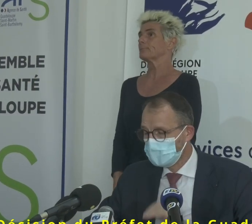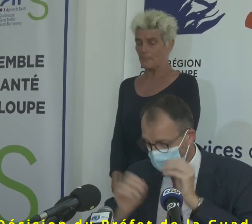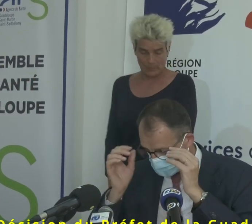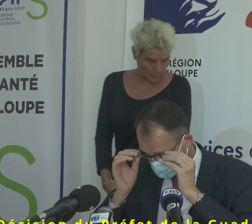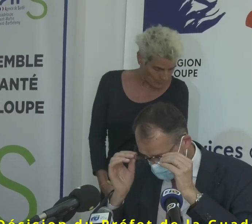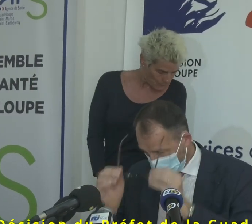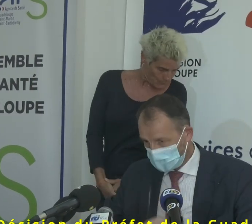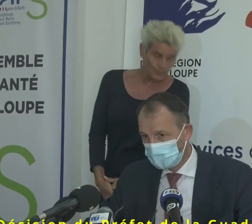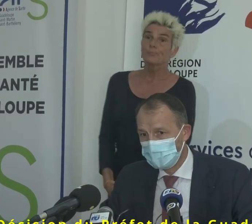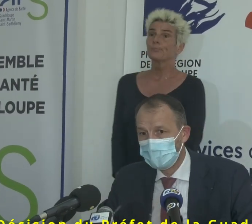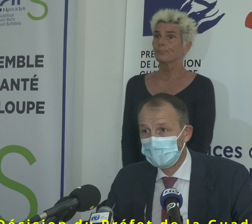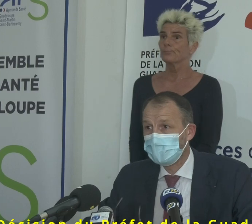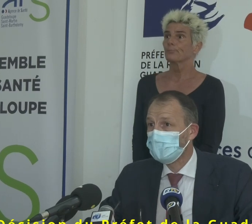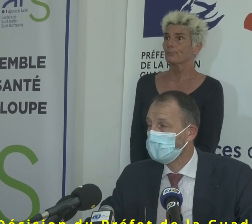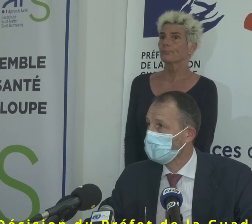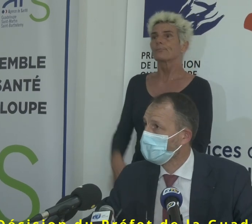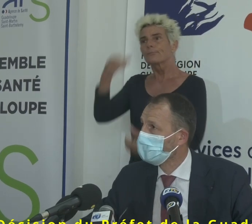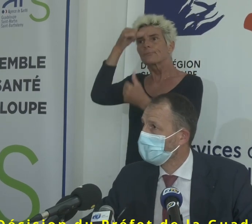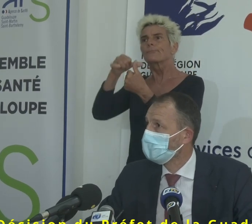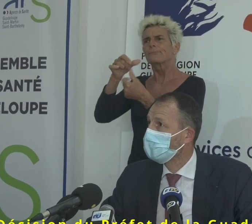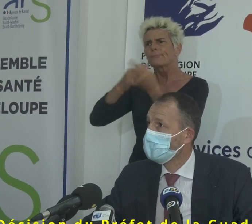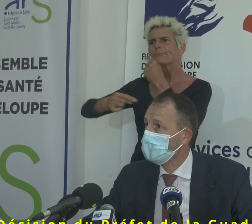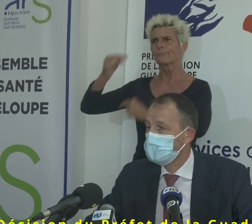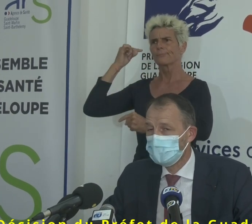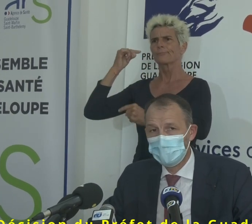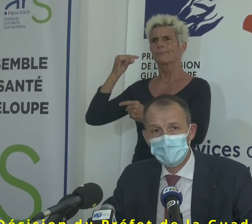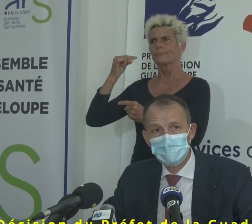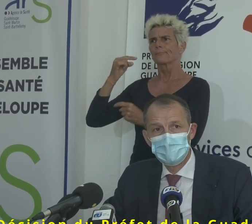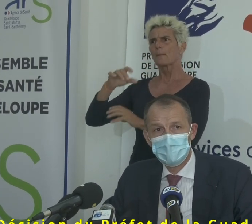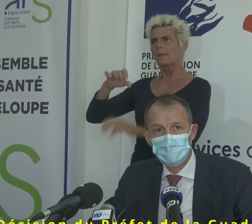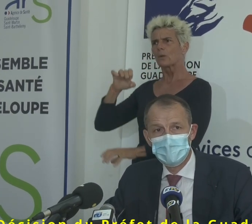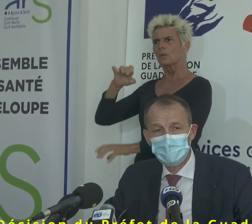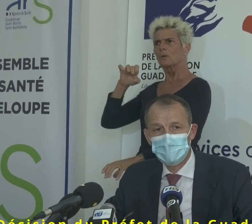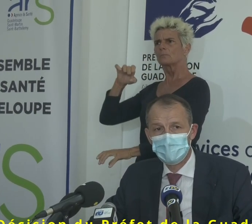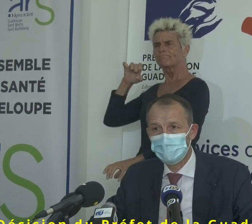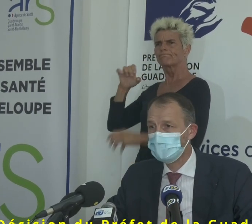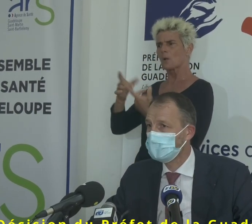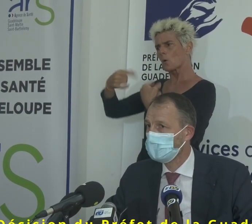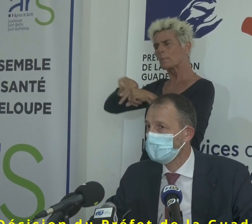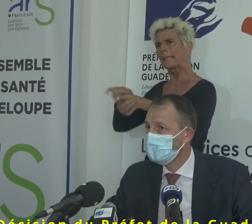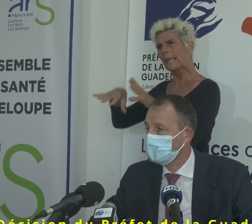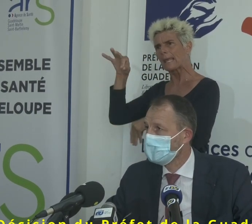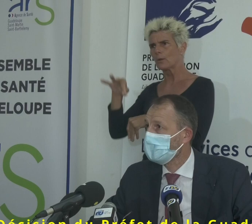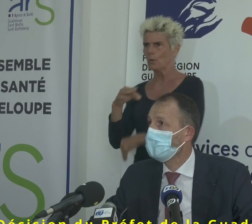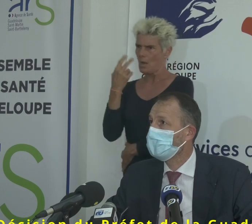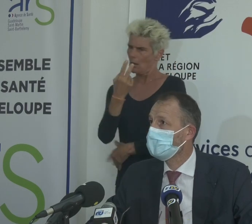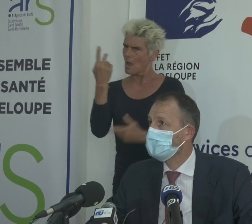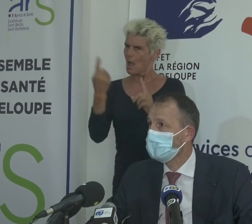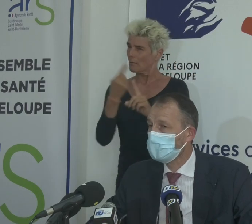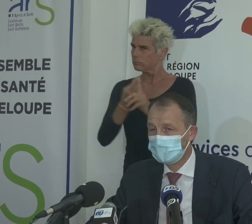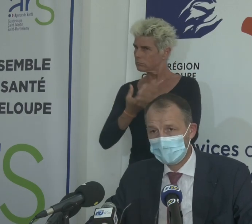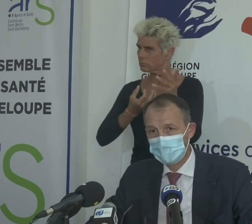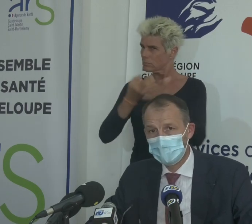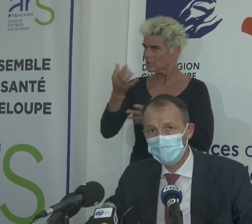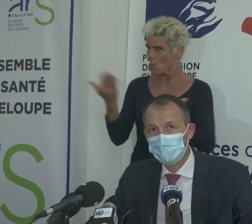Quand on avait abordé, réabordé nos points presse et nos comités des élus, j'avais dit qu'il y avait deux indicateurs qui me semblaient extrêmement importants